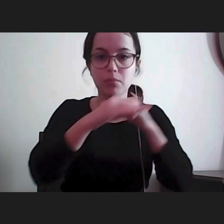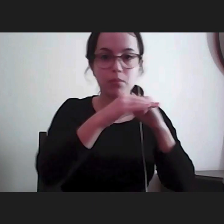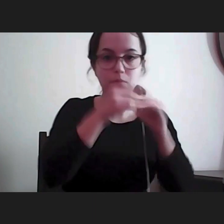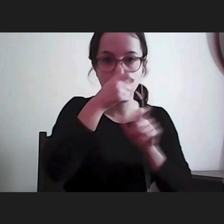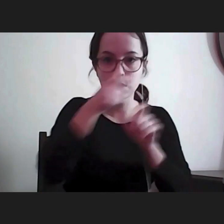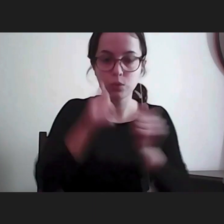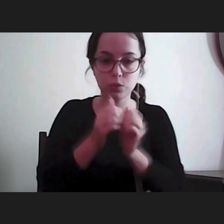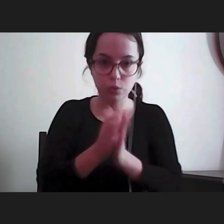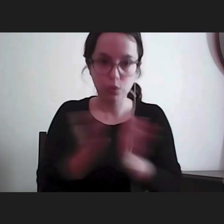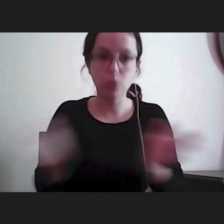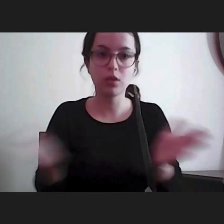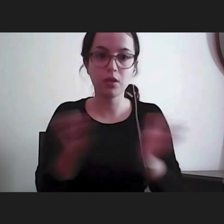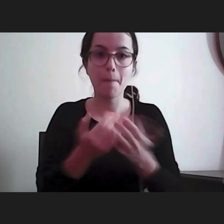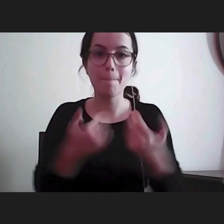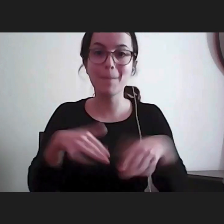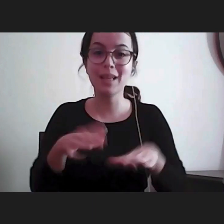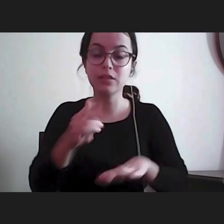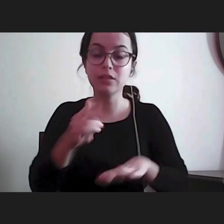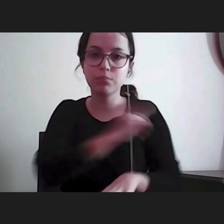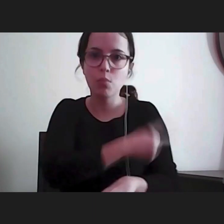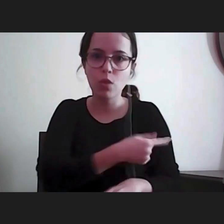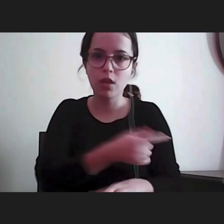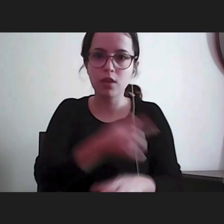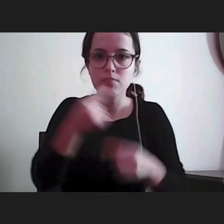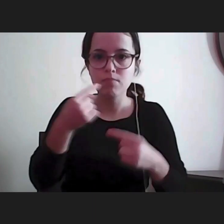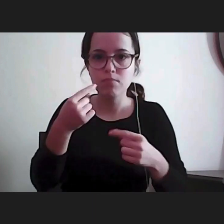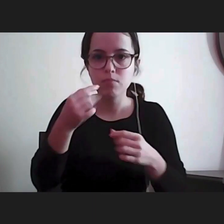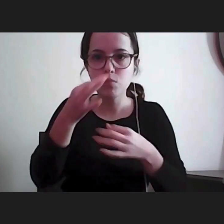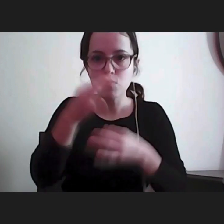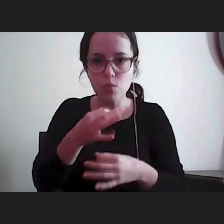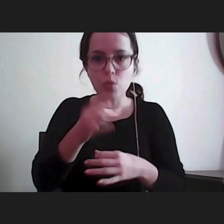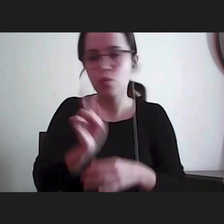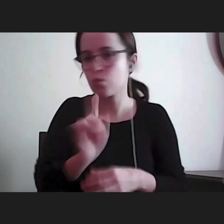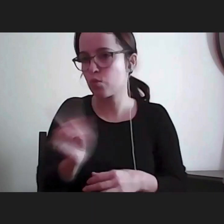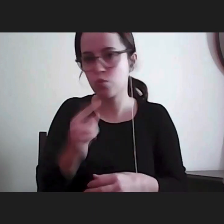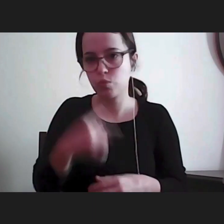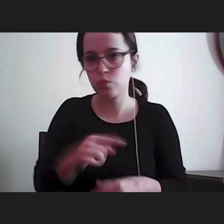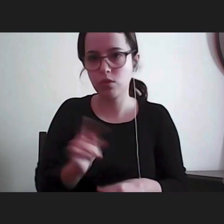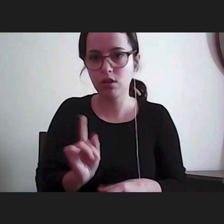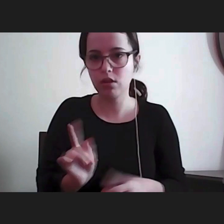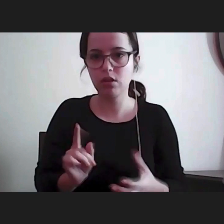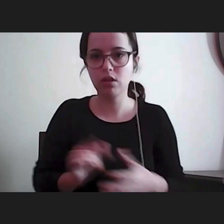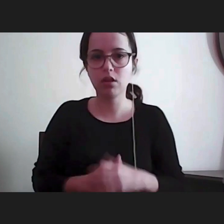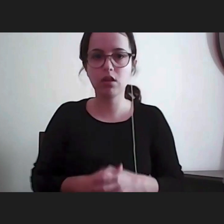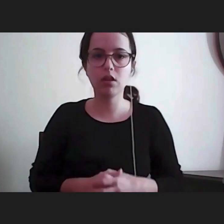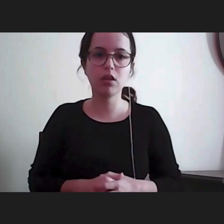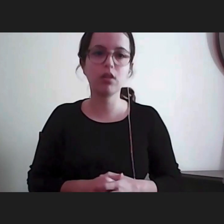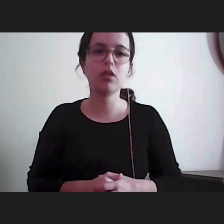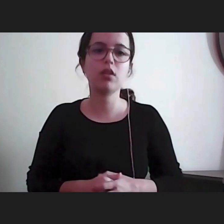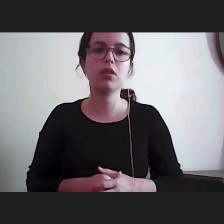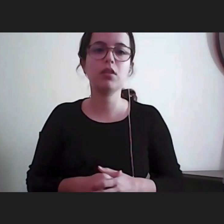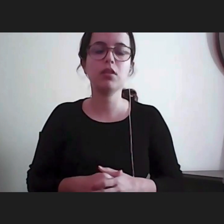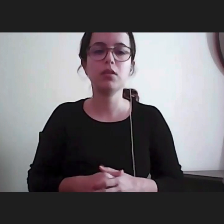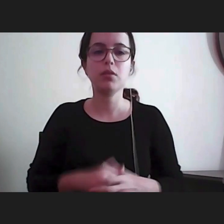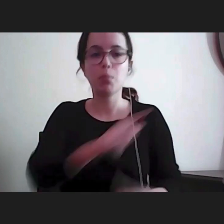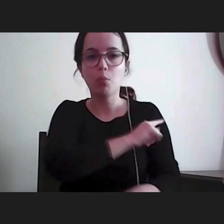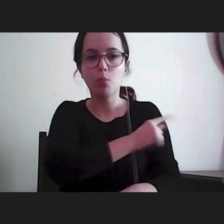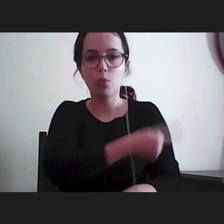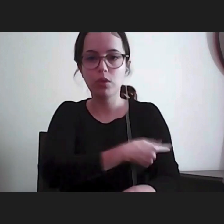de facto, poderes coercivos, detém apenas poderes persuasivos.